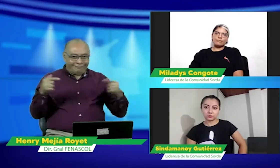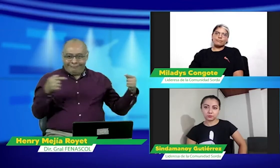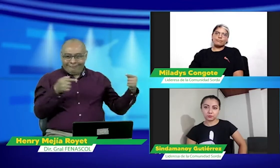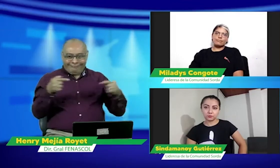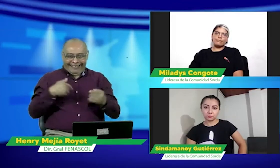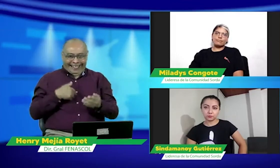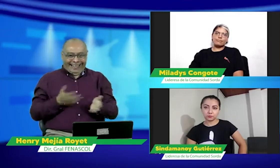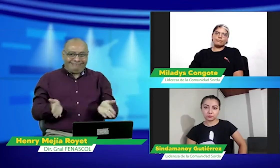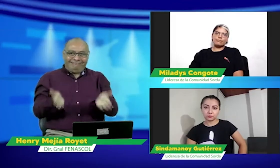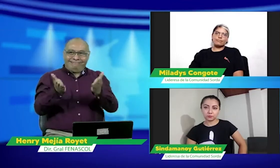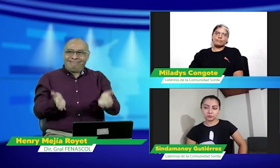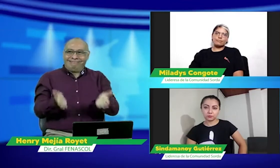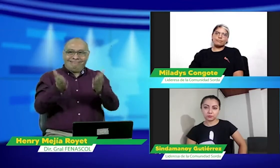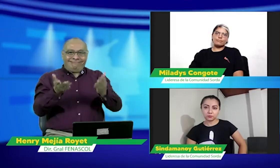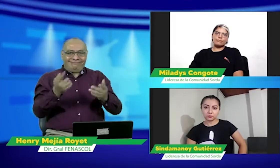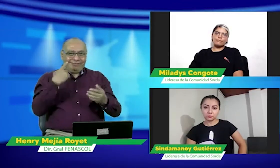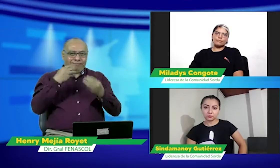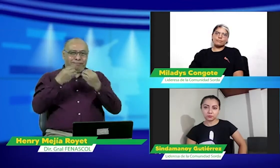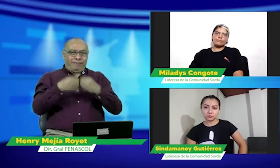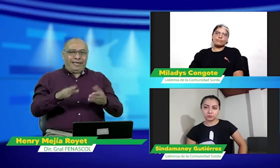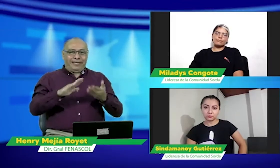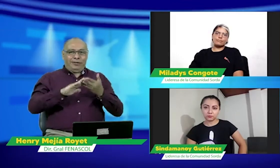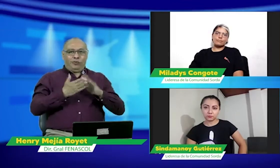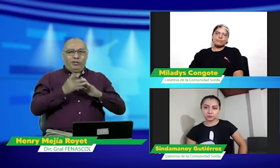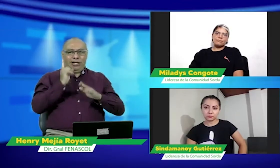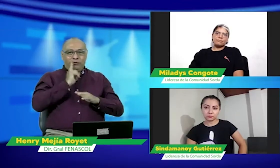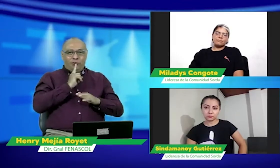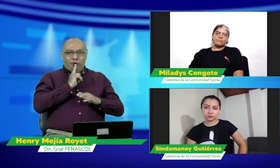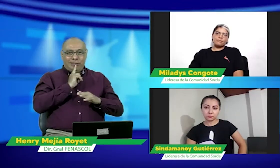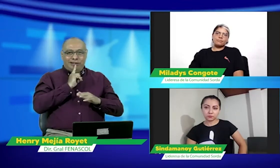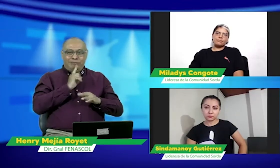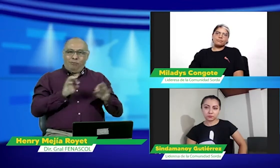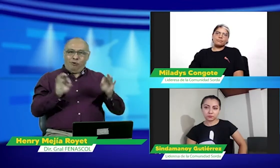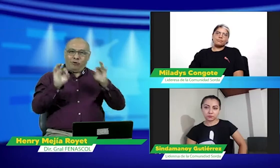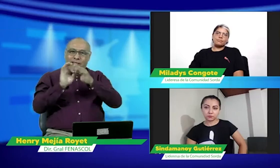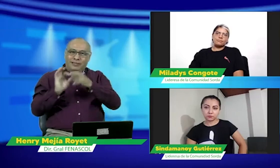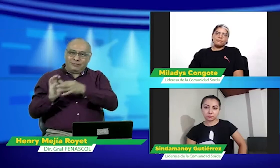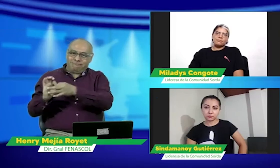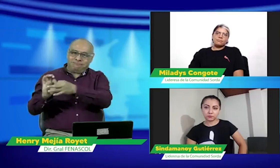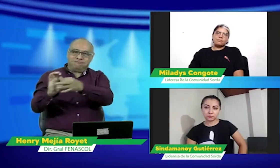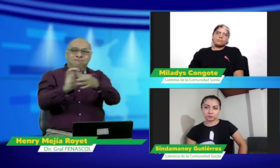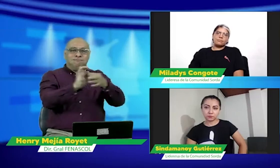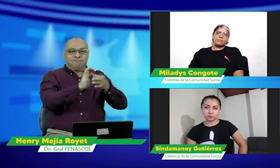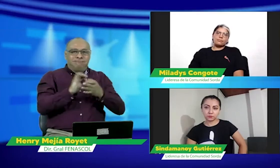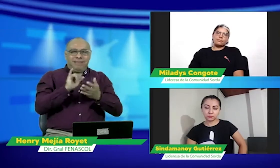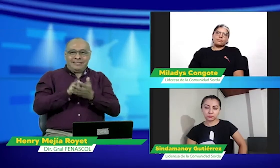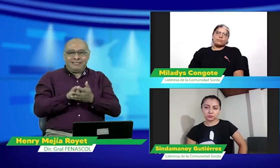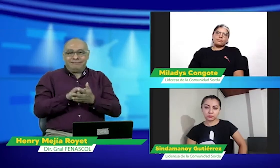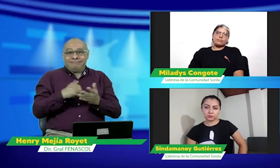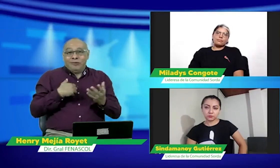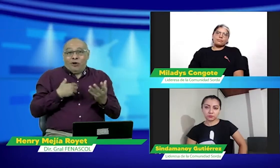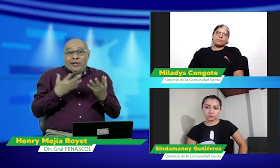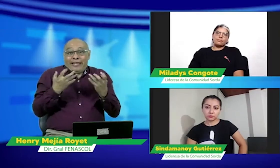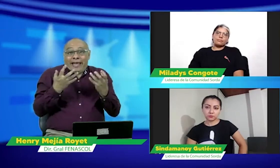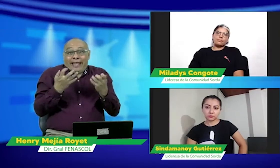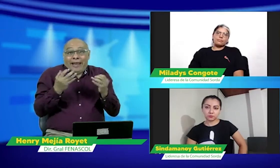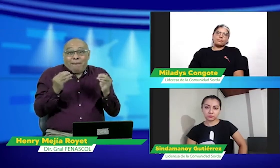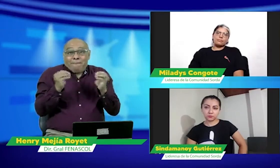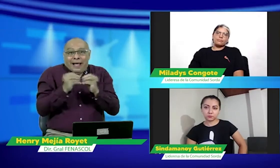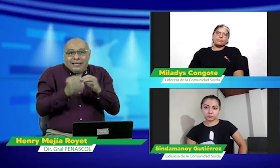gobierno simplemente esté mirando como la comunidad sorda esté dividida y los que terminan perdiendo al final somos